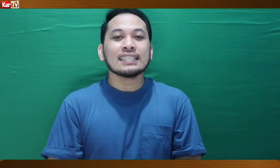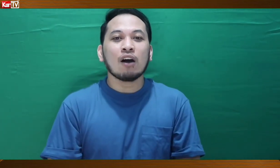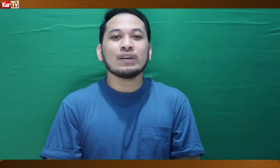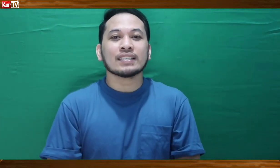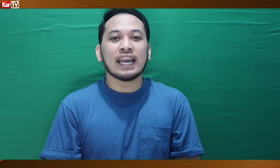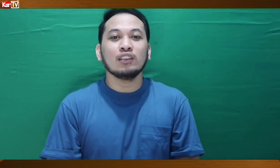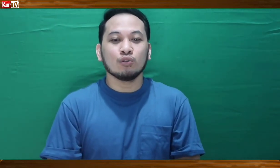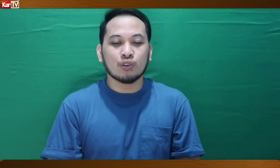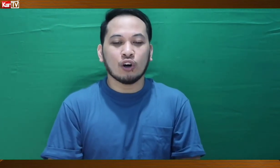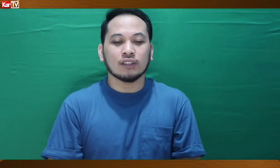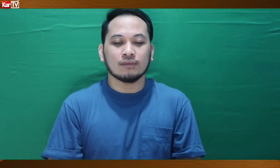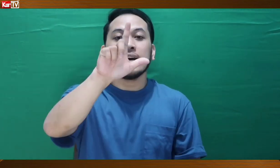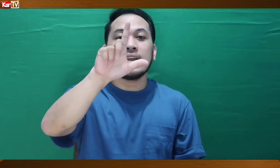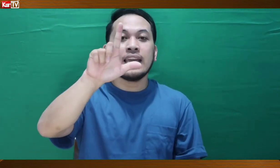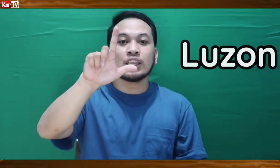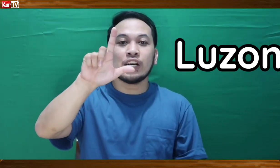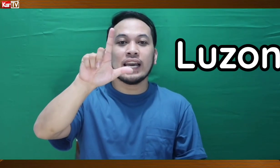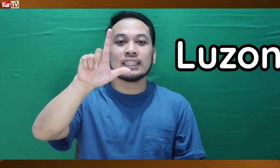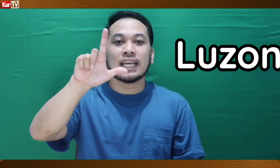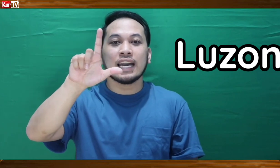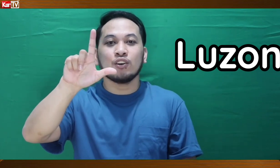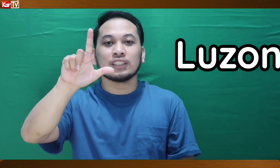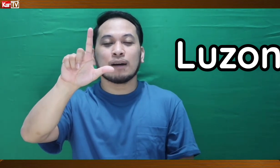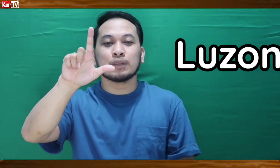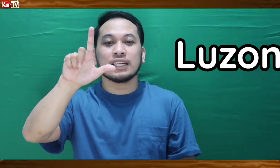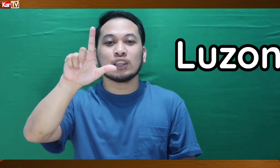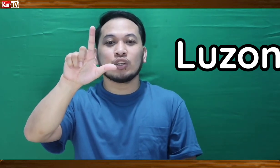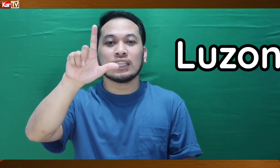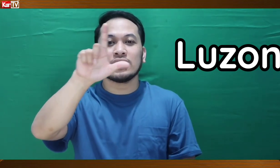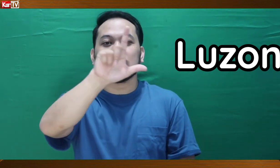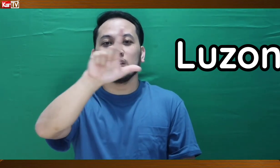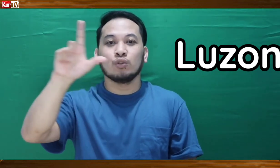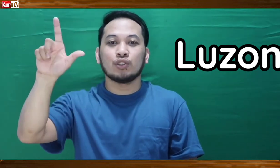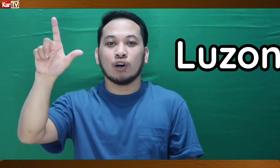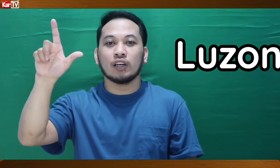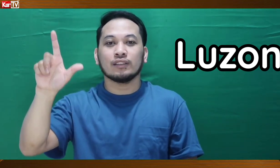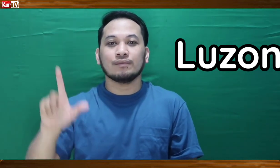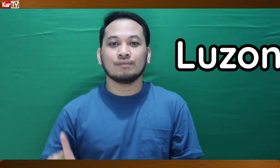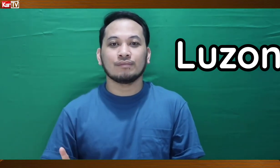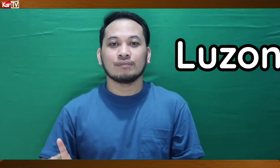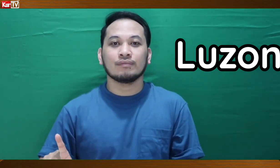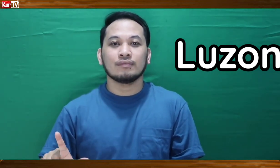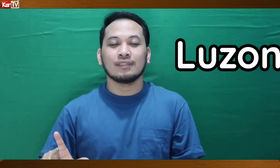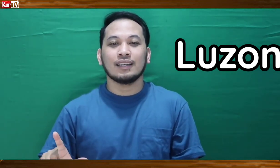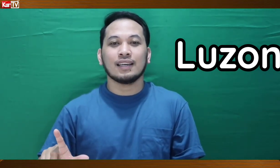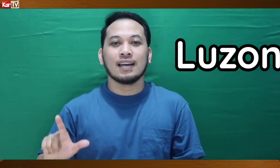is how we sign Luzon. Naka-letter L tayo, tapos iganto natin siya, Luzon. Ayan.